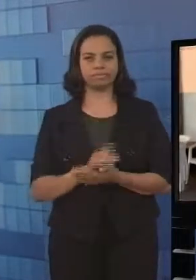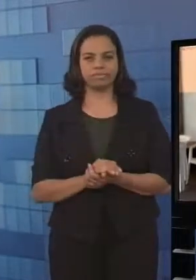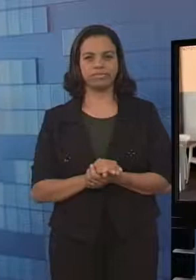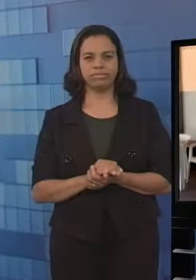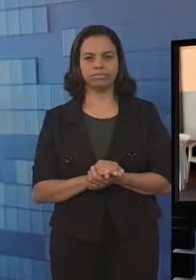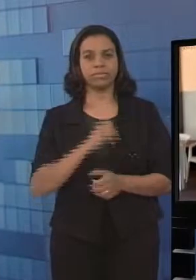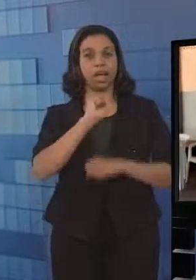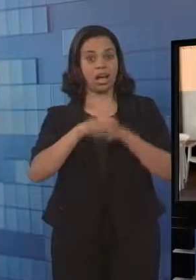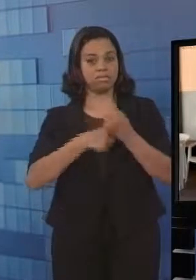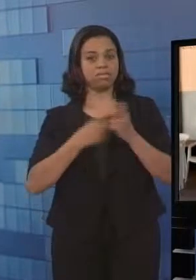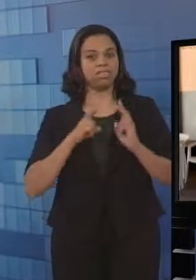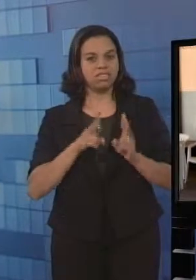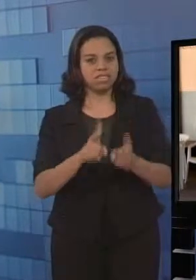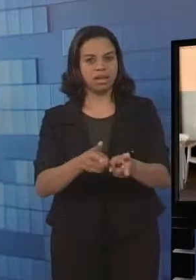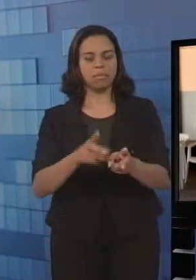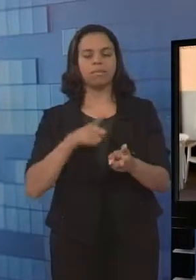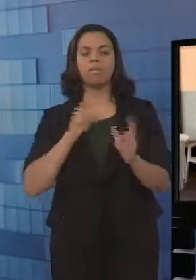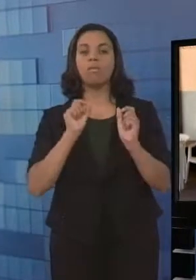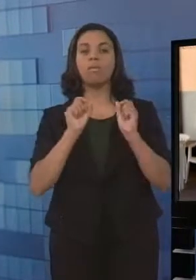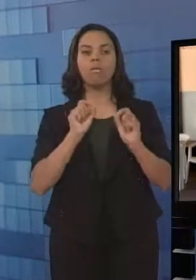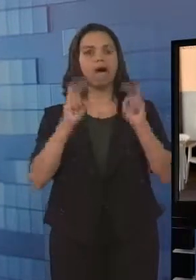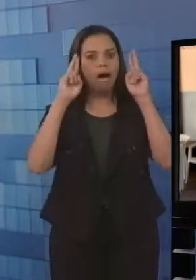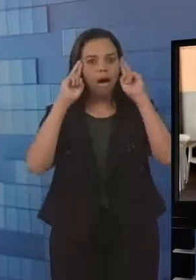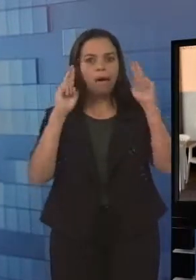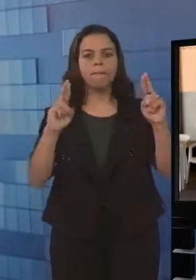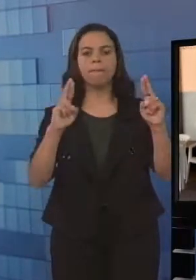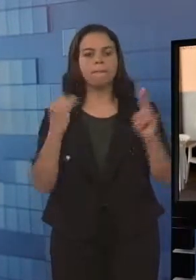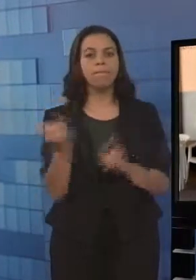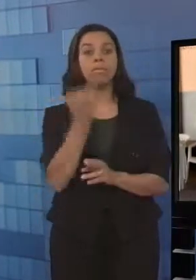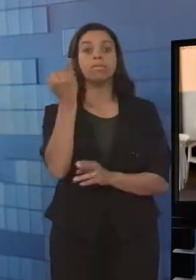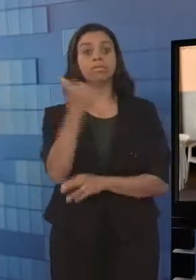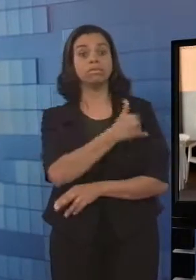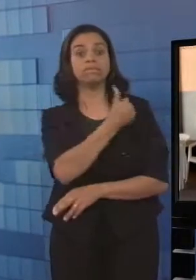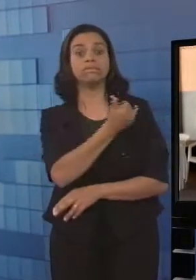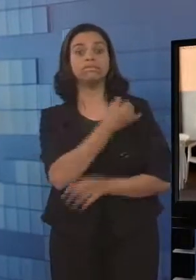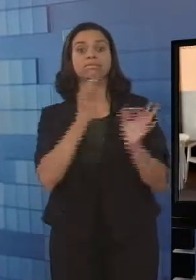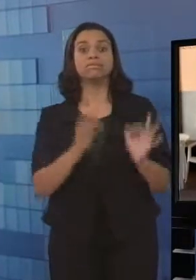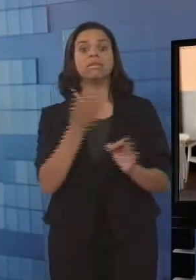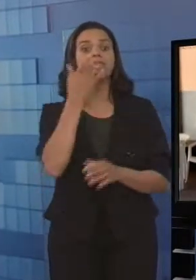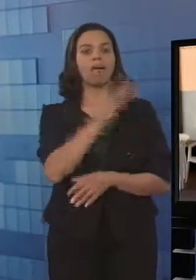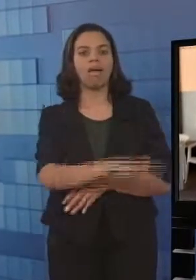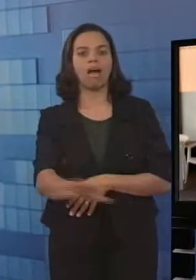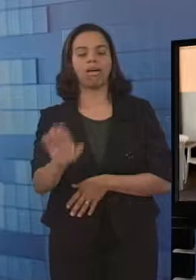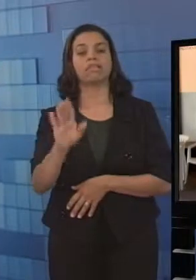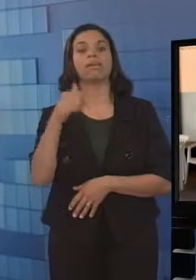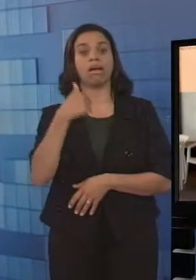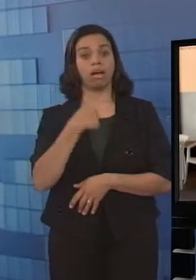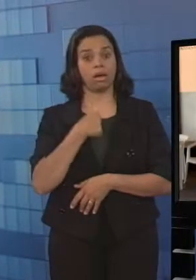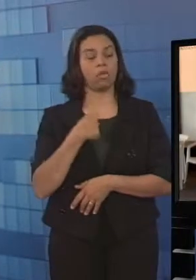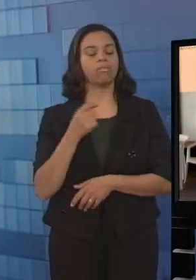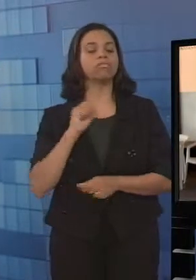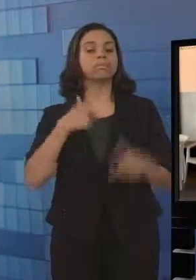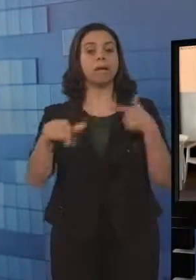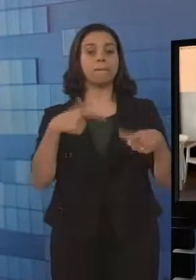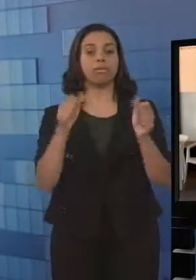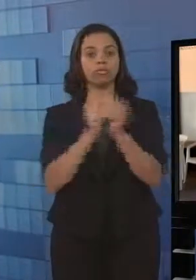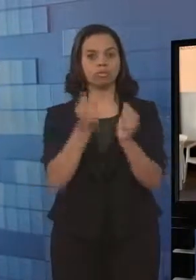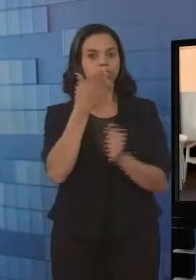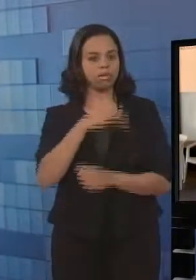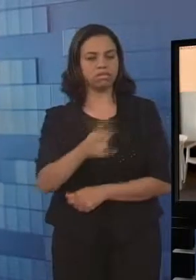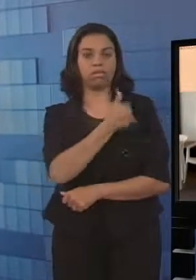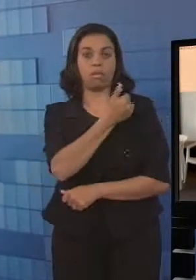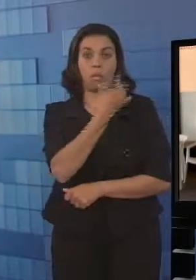vai, na verdade, respeitando cada faixa etária da criança. No caso, eu trabalho com crianças de quatro anos,